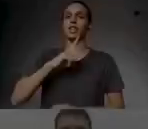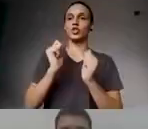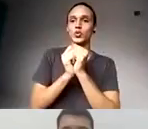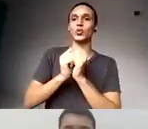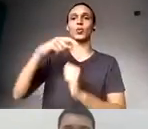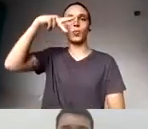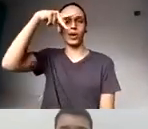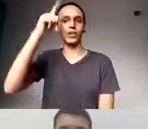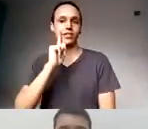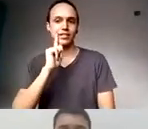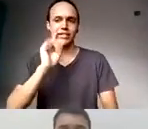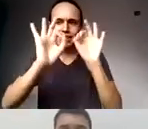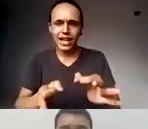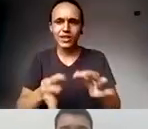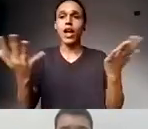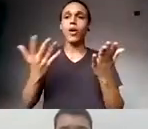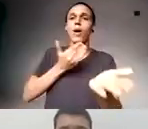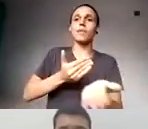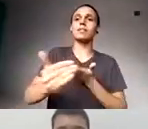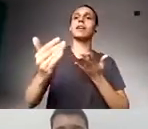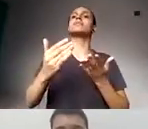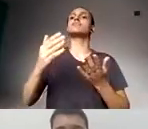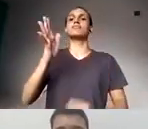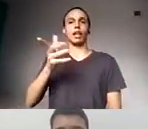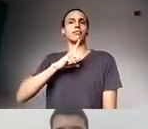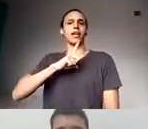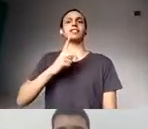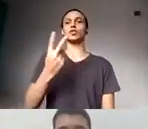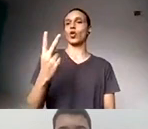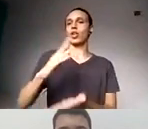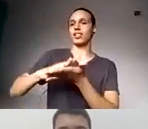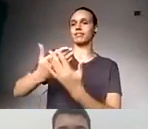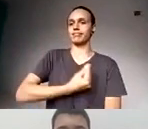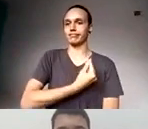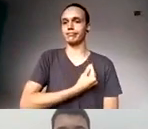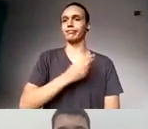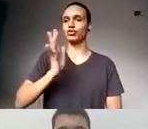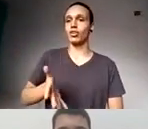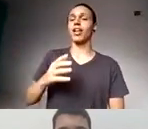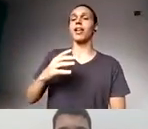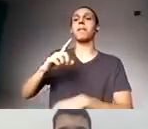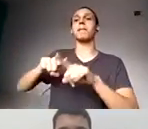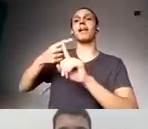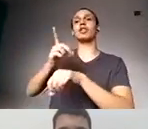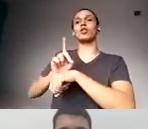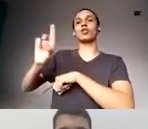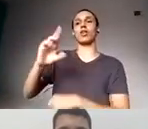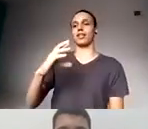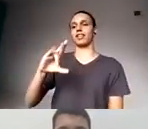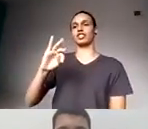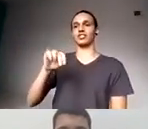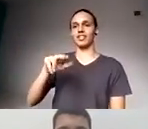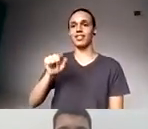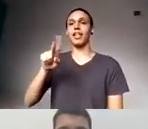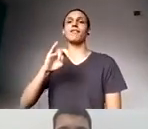Sim, a gente vai iniciar, já temos os dois intérpretes, com a doutora Cristiane Vieira Machado, que é a nossa vice-presidente,